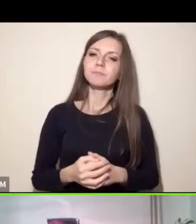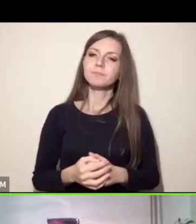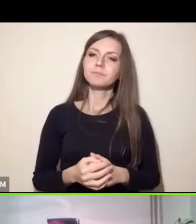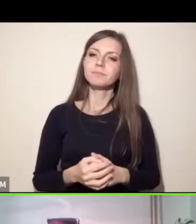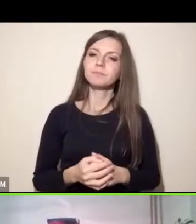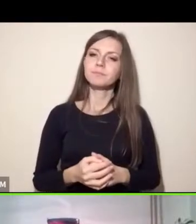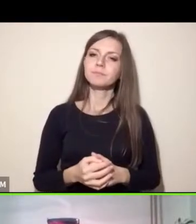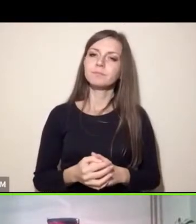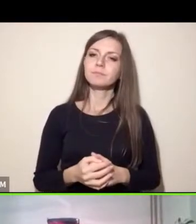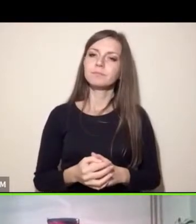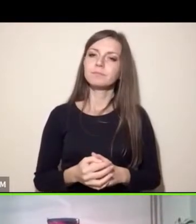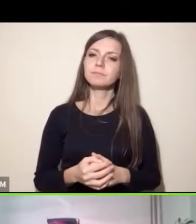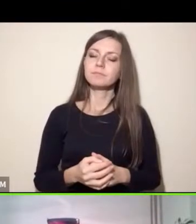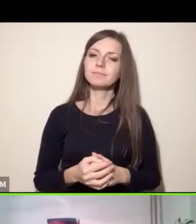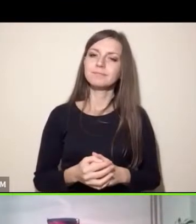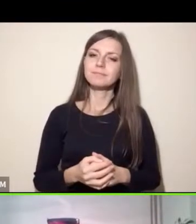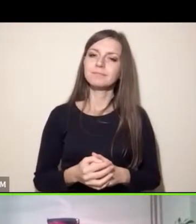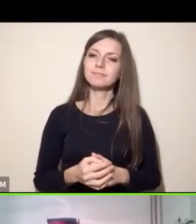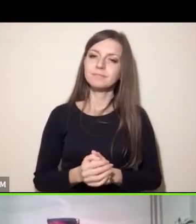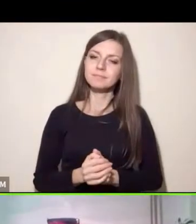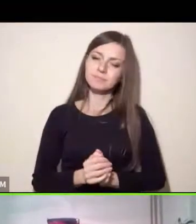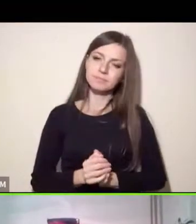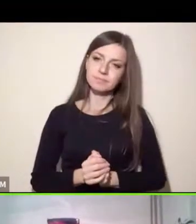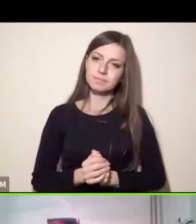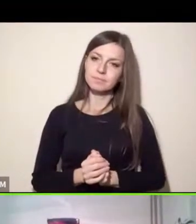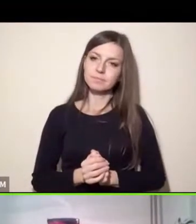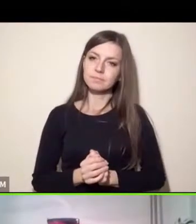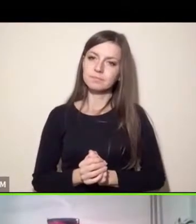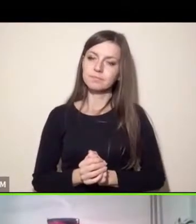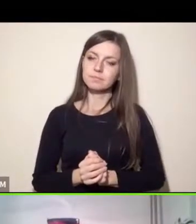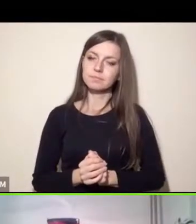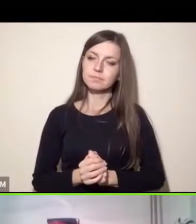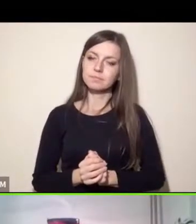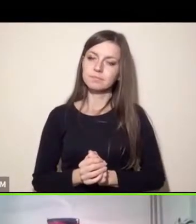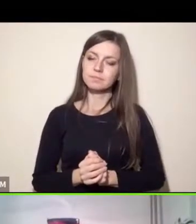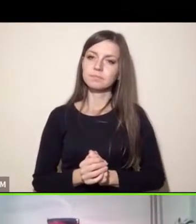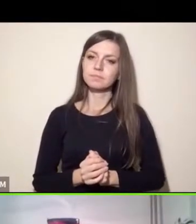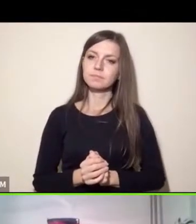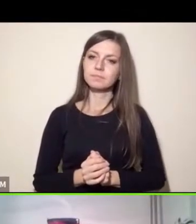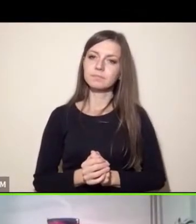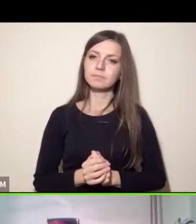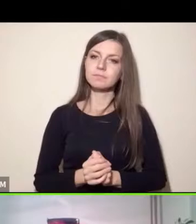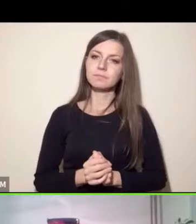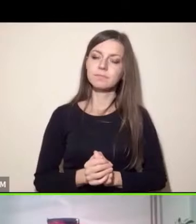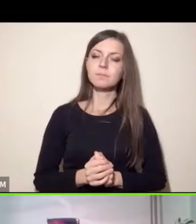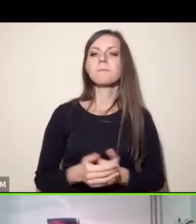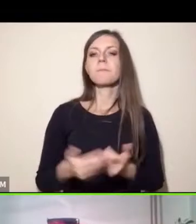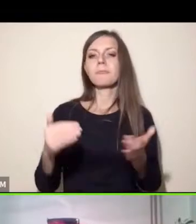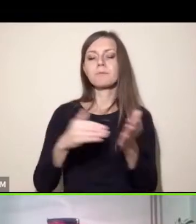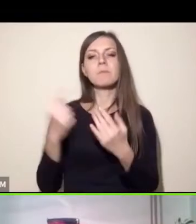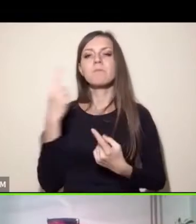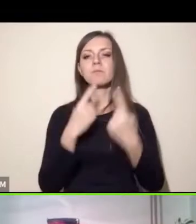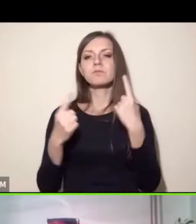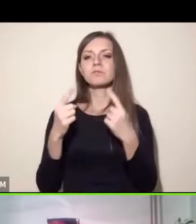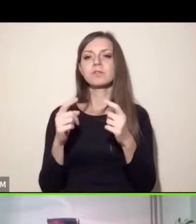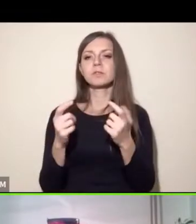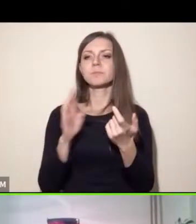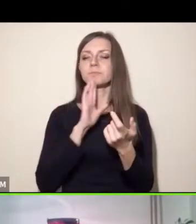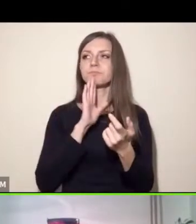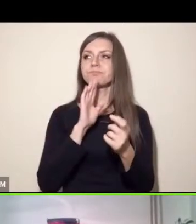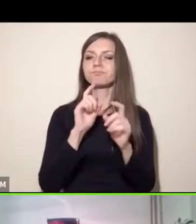trzeba byłoby zrobić po prostu czas który byłby jakimś bakatio legis takim zawieszeniem ustawy